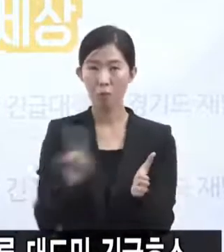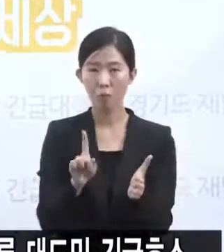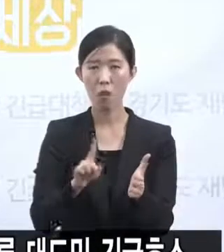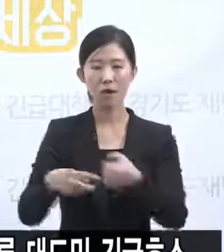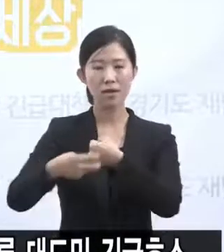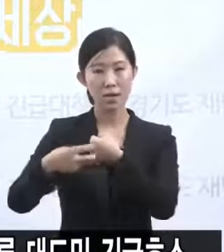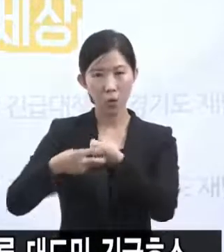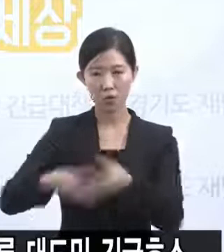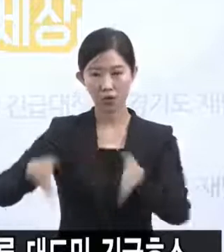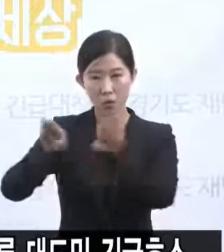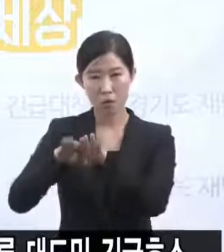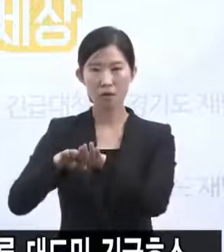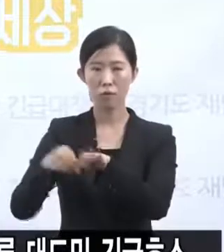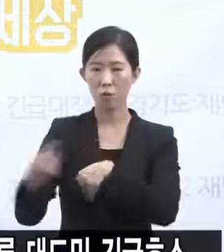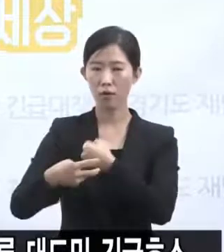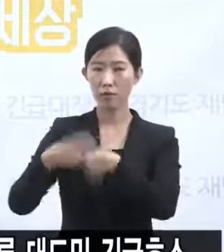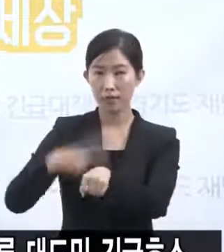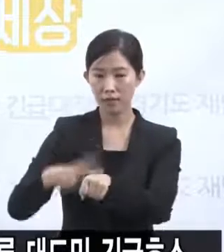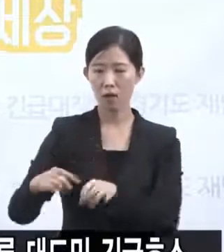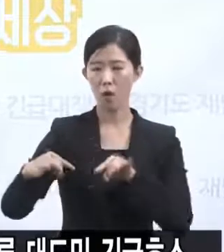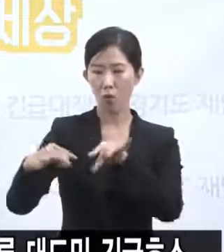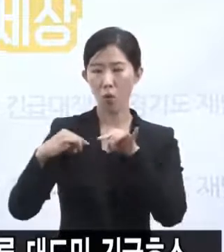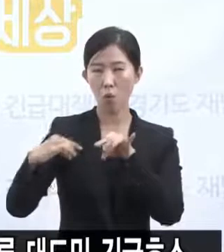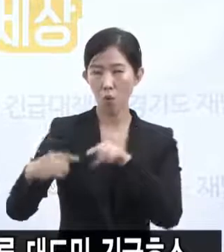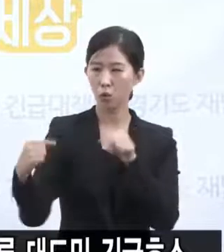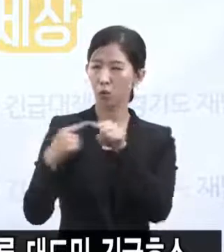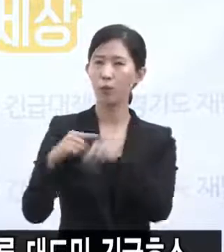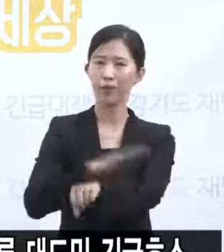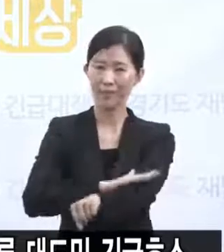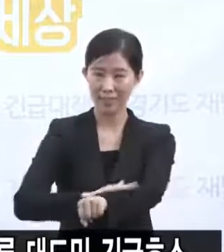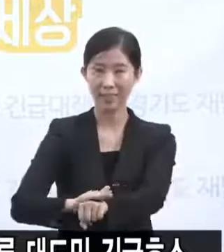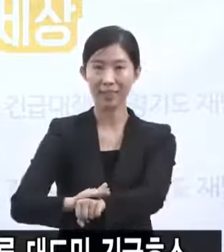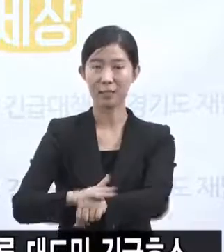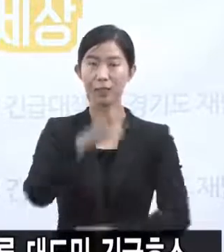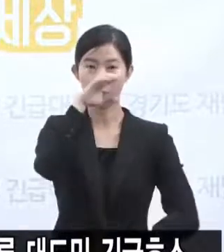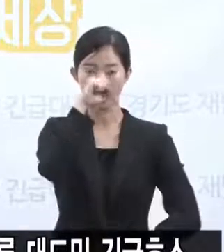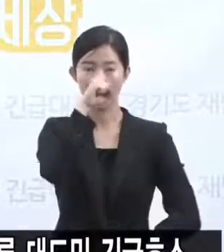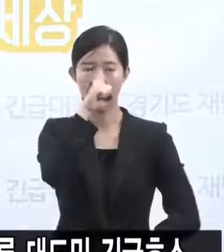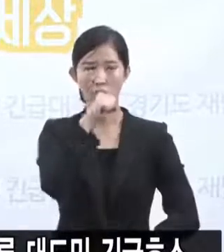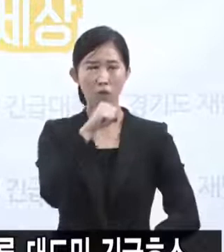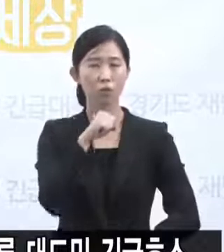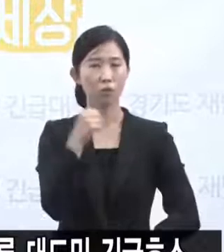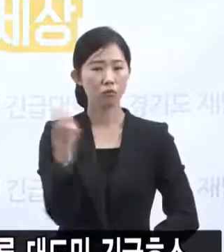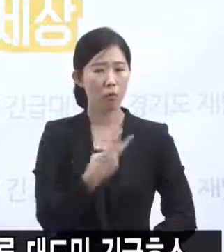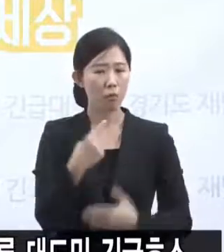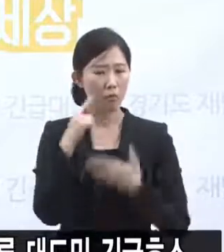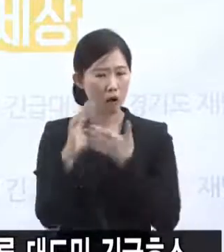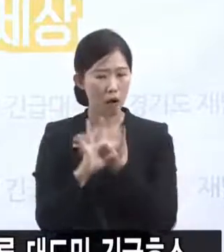장점이기도 하고 만약에 이런 대의에 공감하지 않는 사례로 어려움이 있을 때는